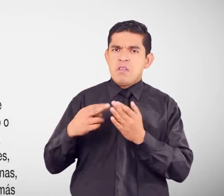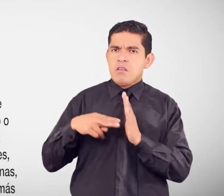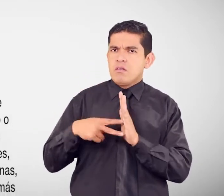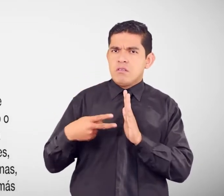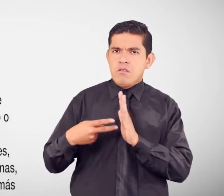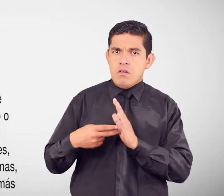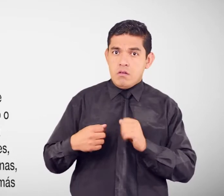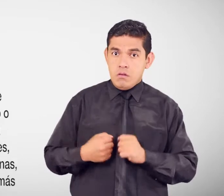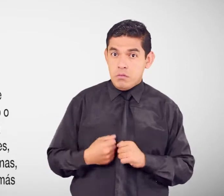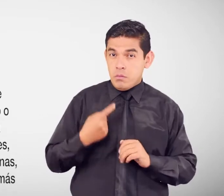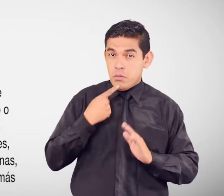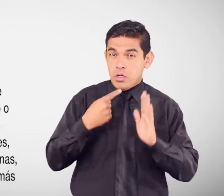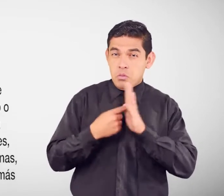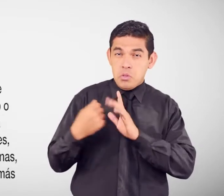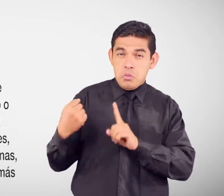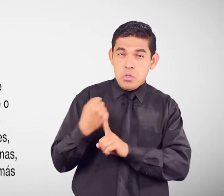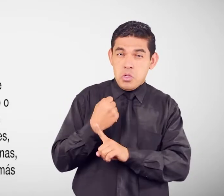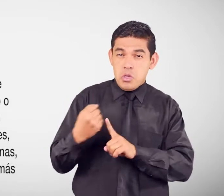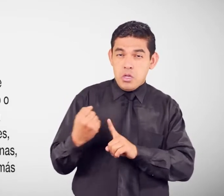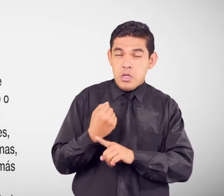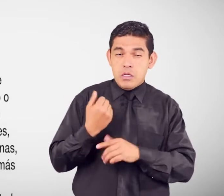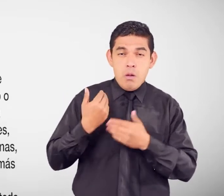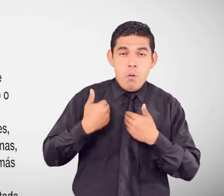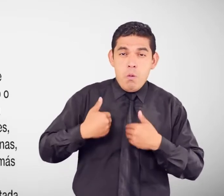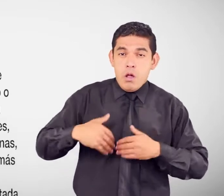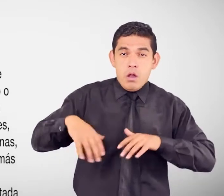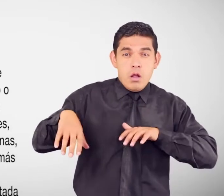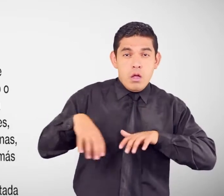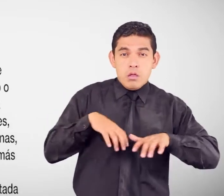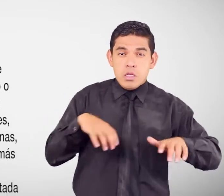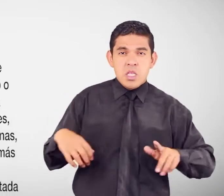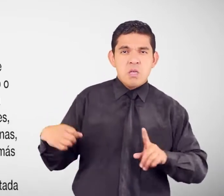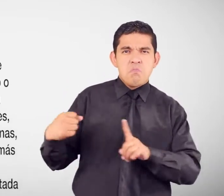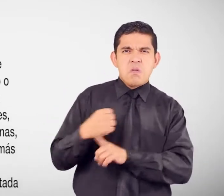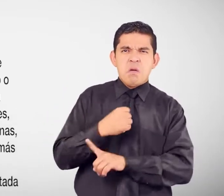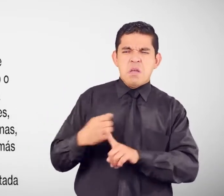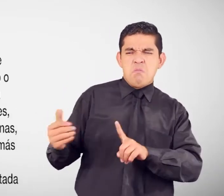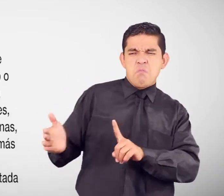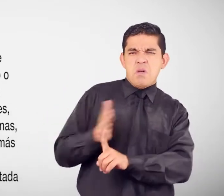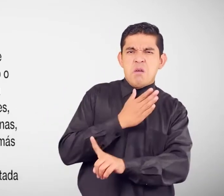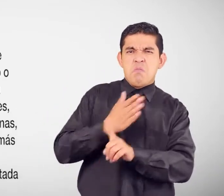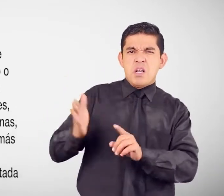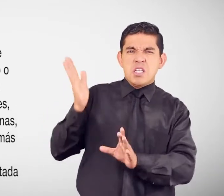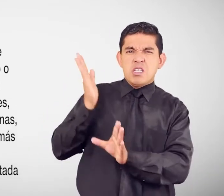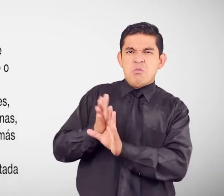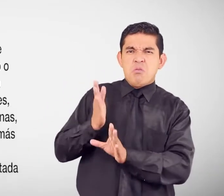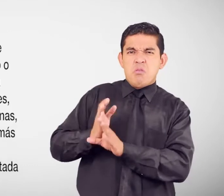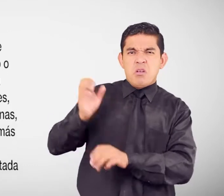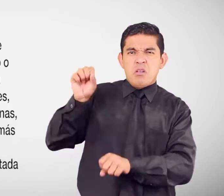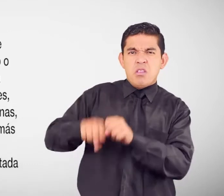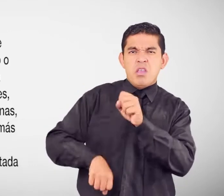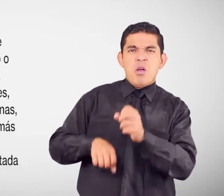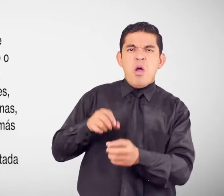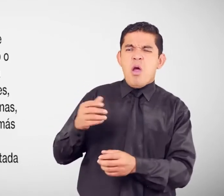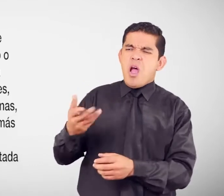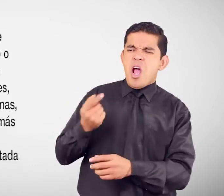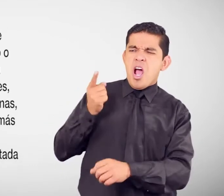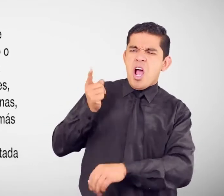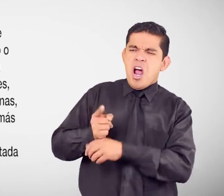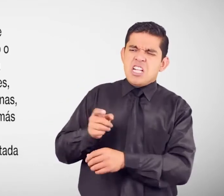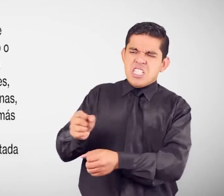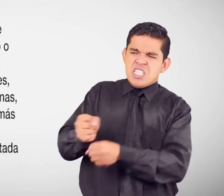maltrato físico Psicológico O sexual Ejecutado Por un miembro De la familia Pareja conviviente Hijos